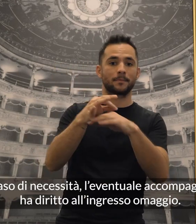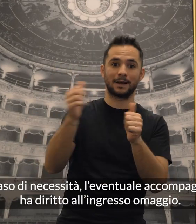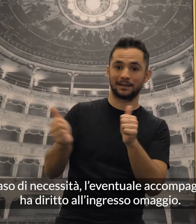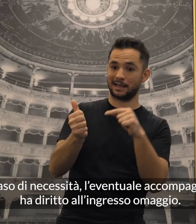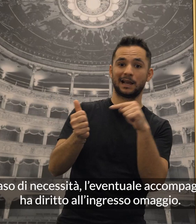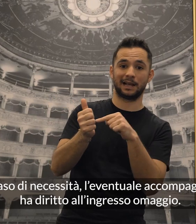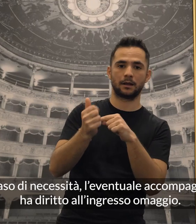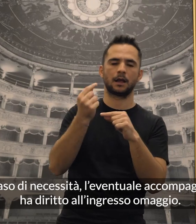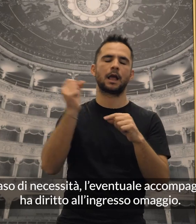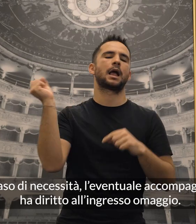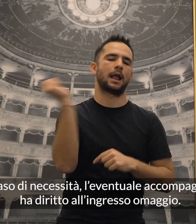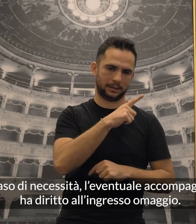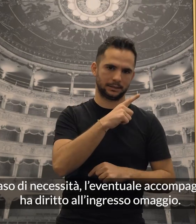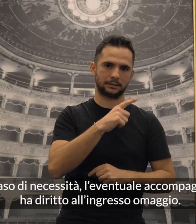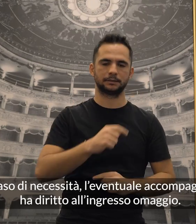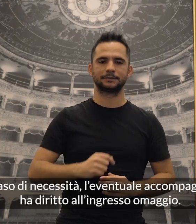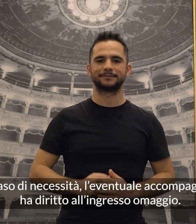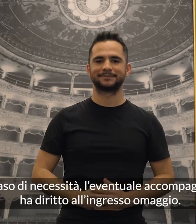accompagnatore ha diritto all'ingresso omaggio.